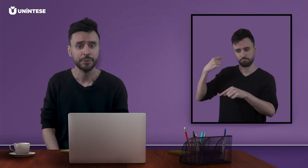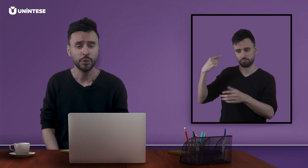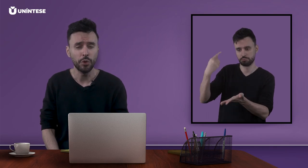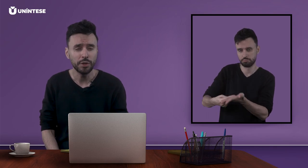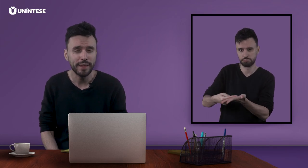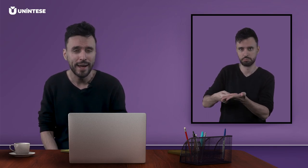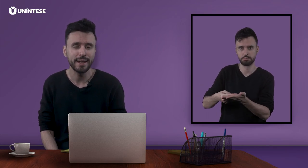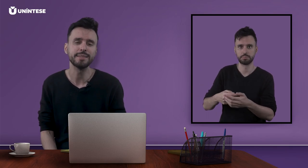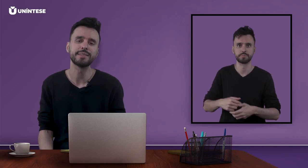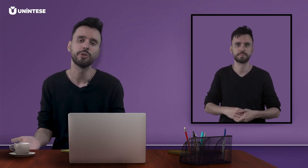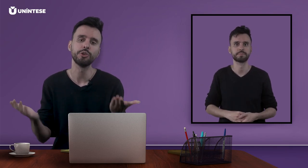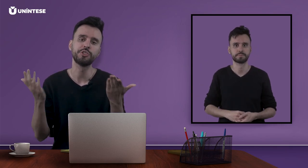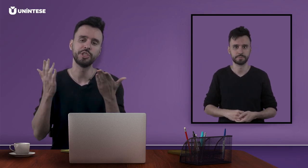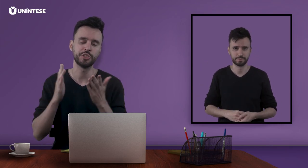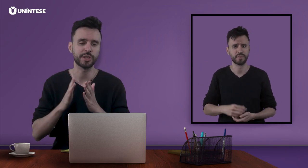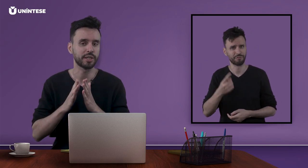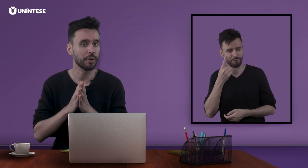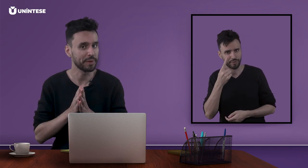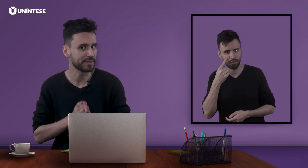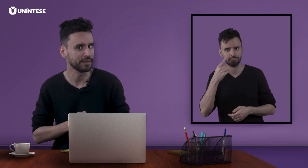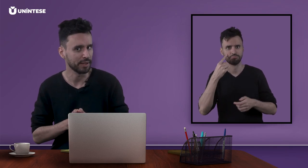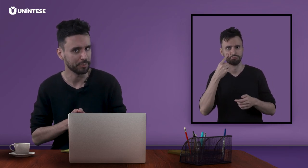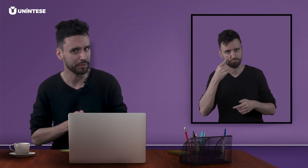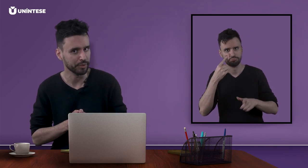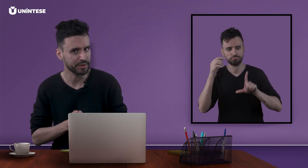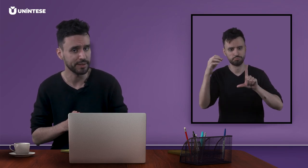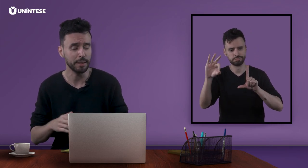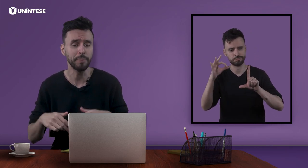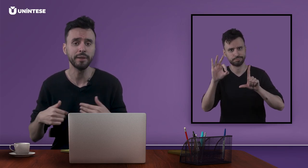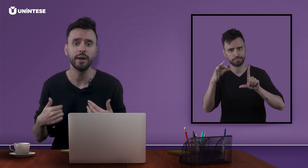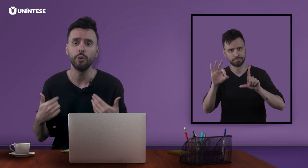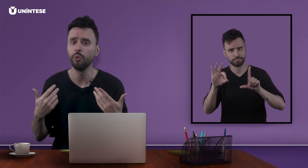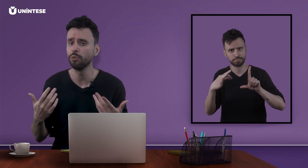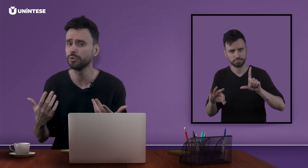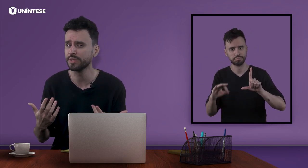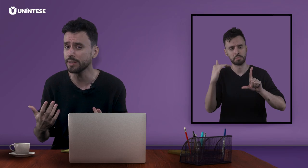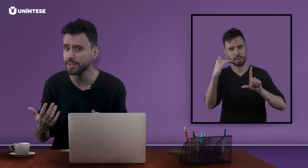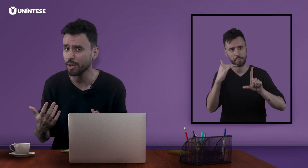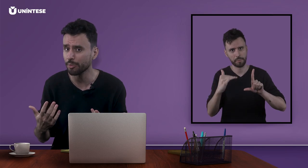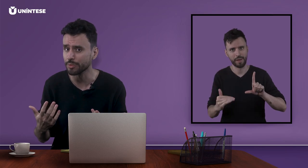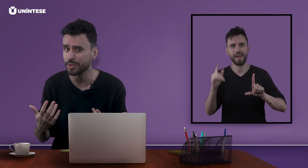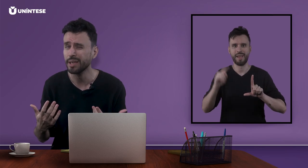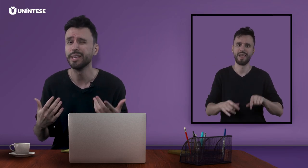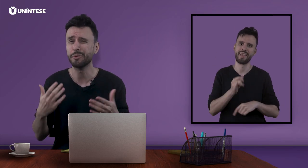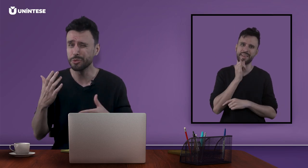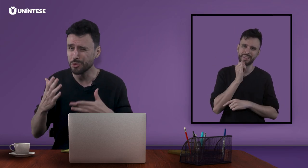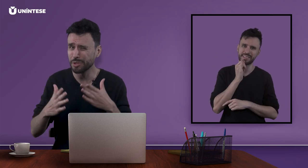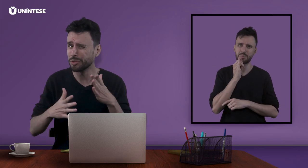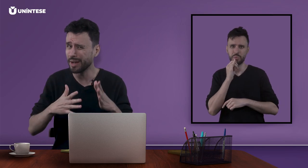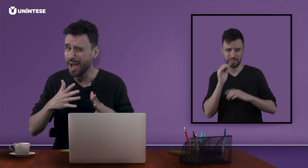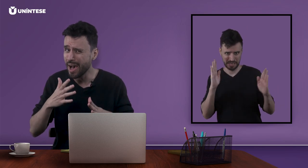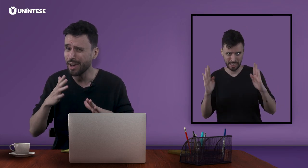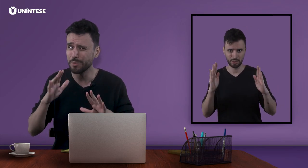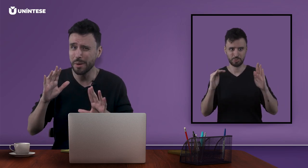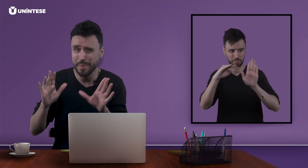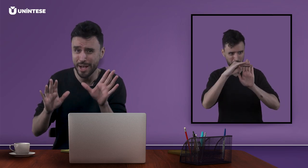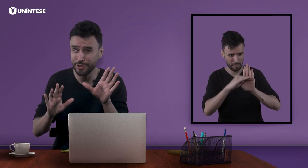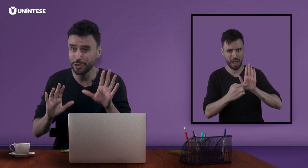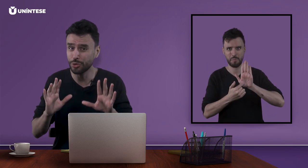Toda esta logística que eu apresentei para vocês é apenas um dos exemplos e costuma durar uma média de